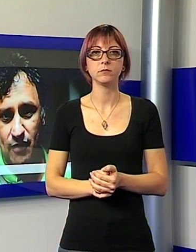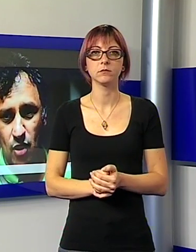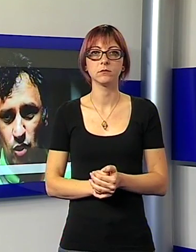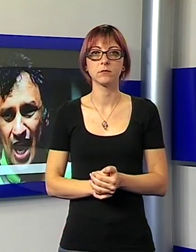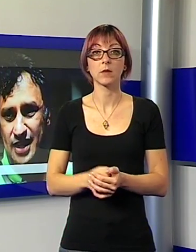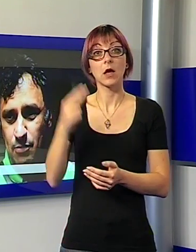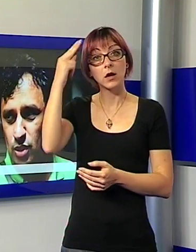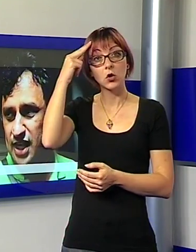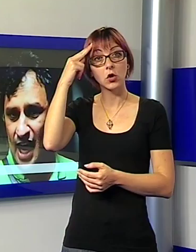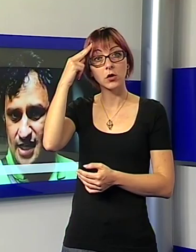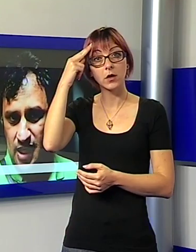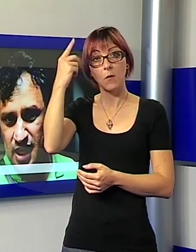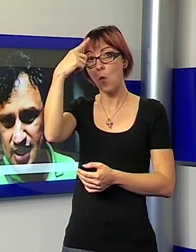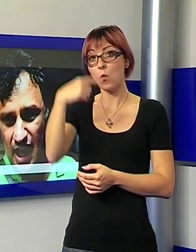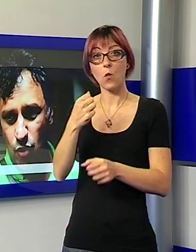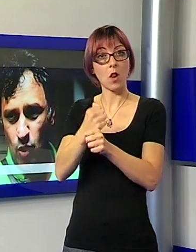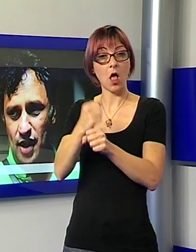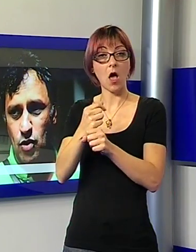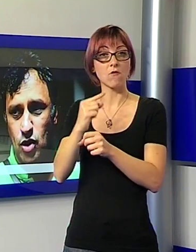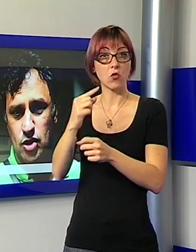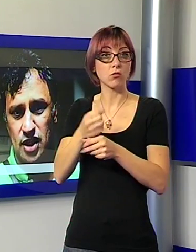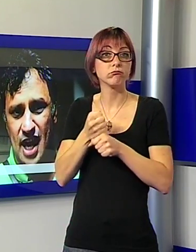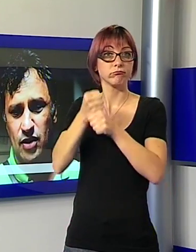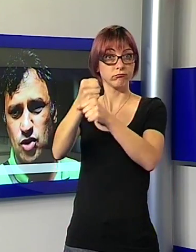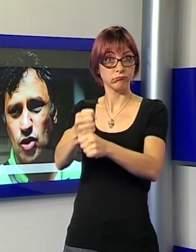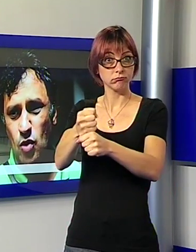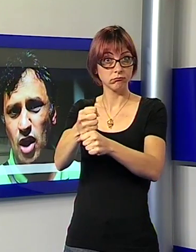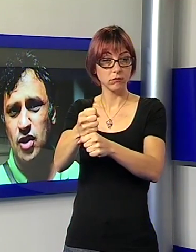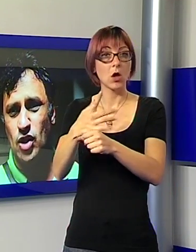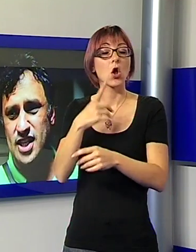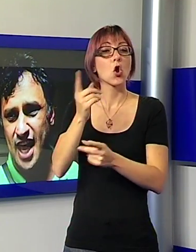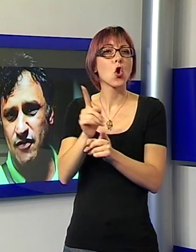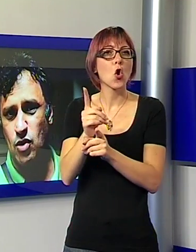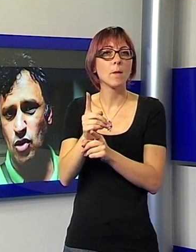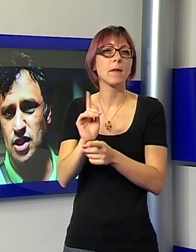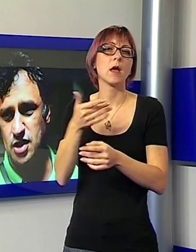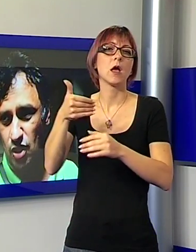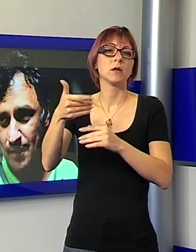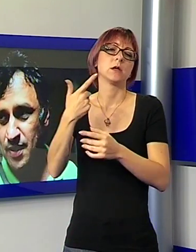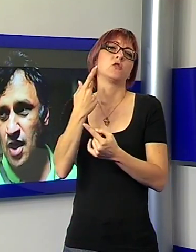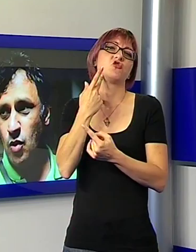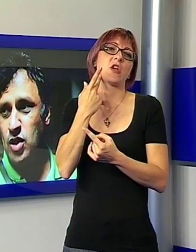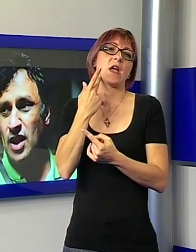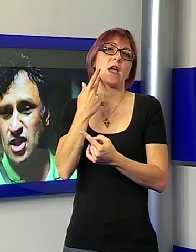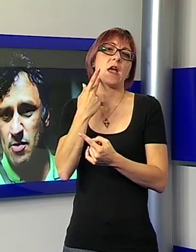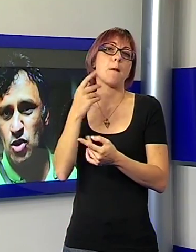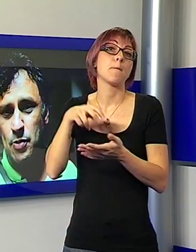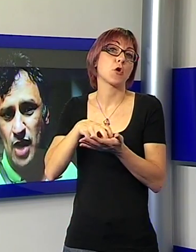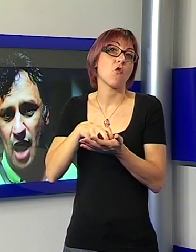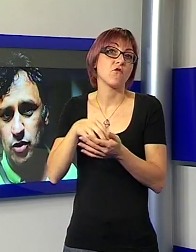vengono dati in molti casi, salvo quelli da concorso ordinario, sono ruoli con riserva, con condizione. Quindi un atteggiamento più cauto